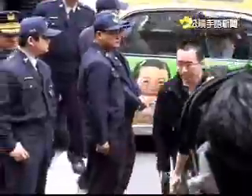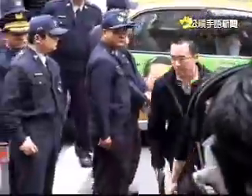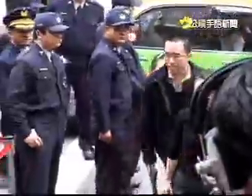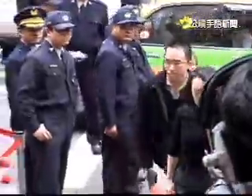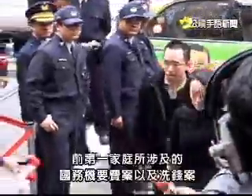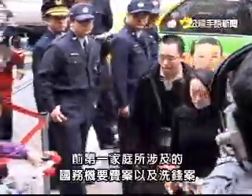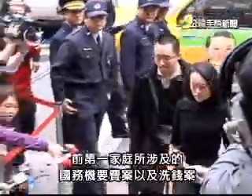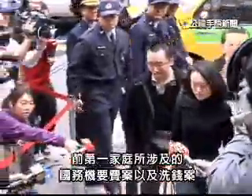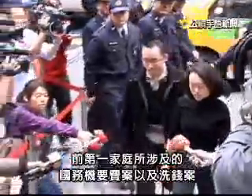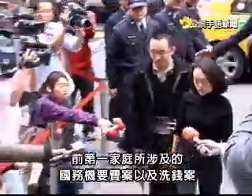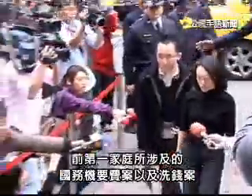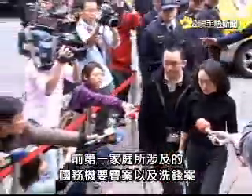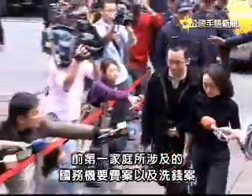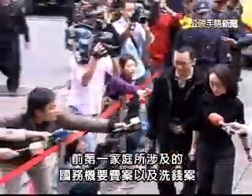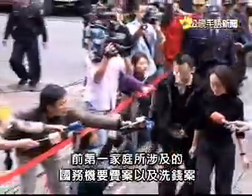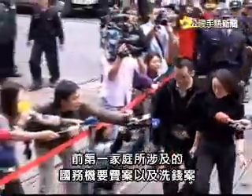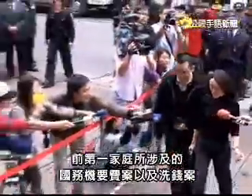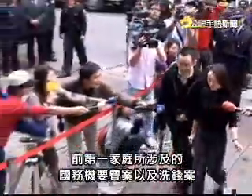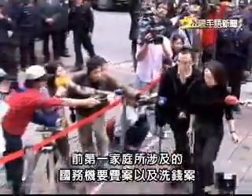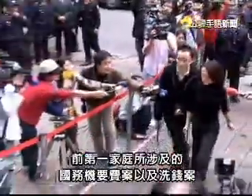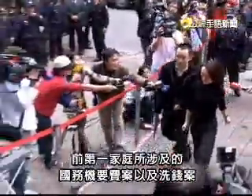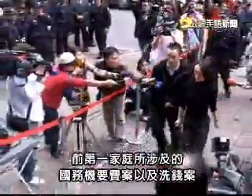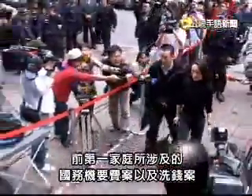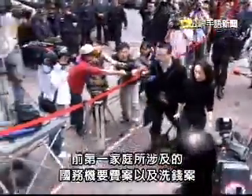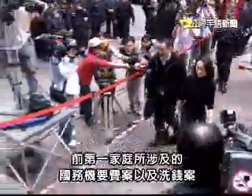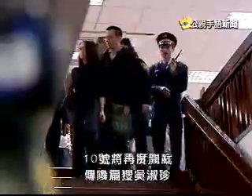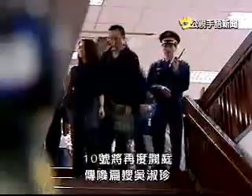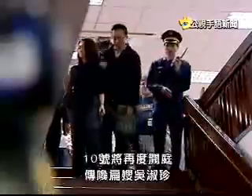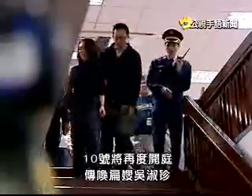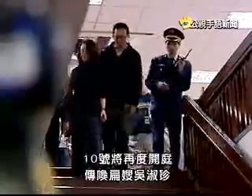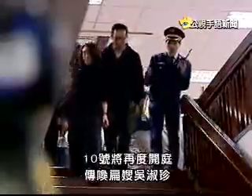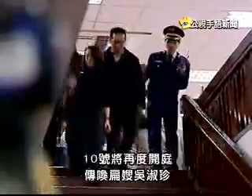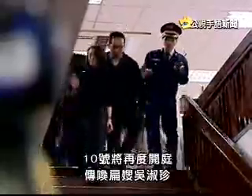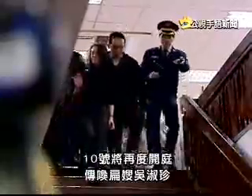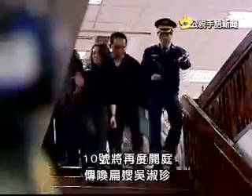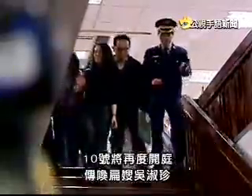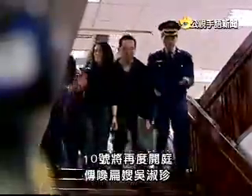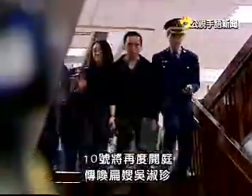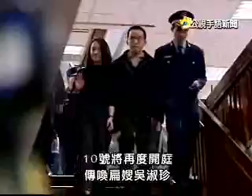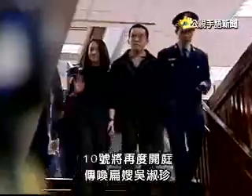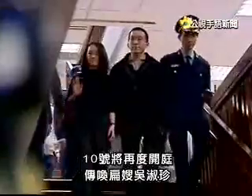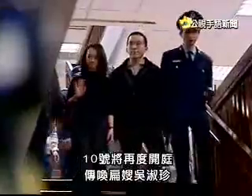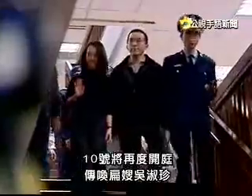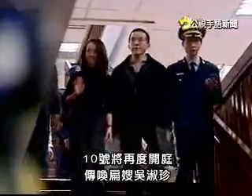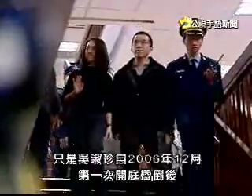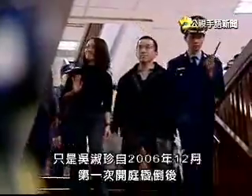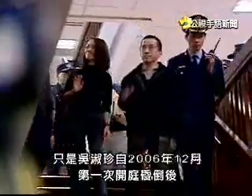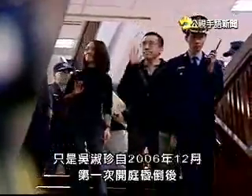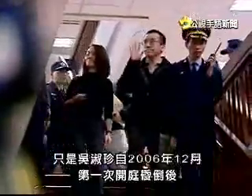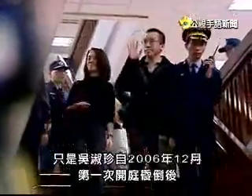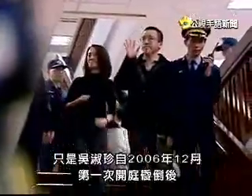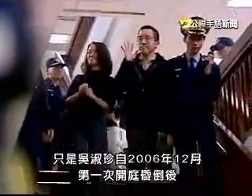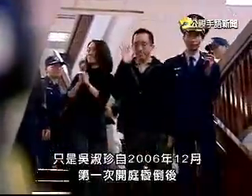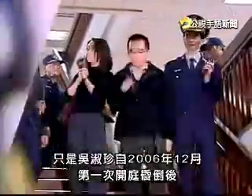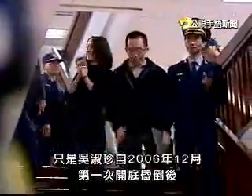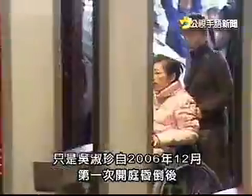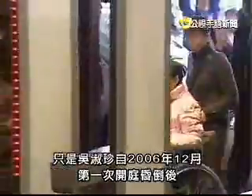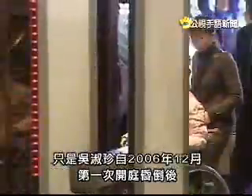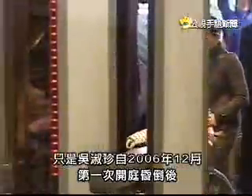前第一家庭所涉及的国务交费案以及洗钱案10号将再度开庭传唤扁扫吴淑珍只是吴淑珍自2006年12月